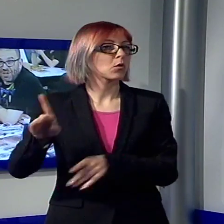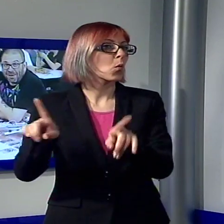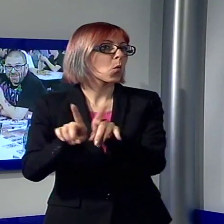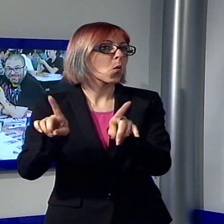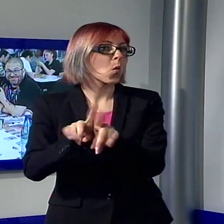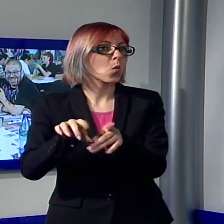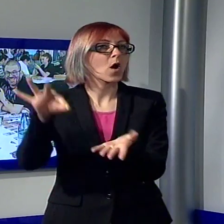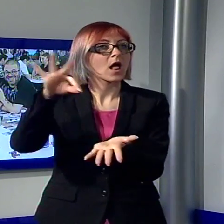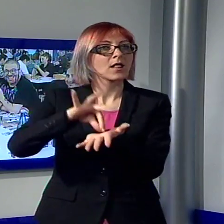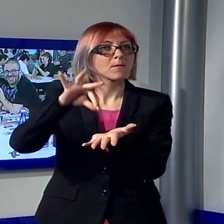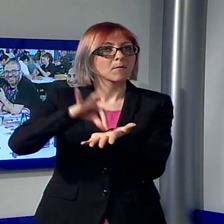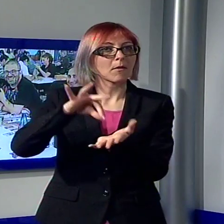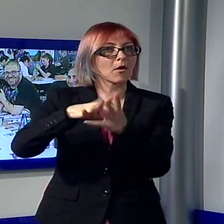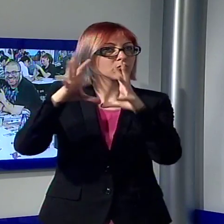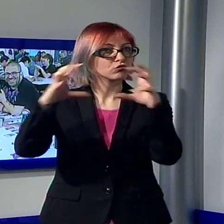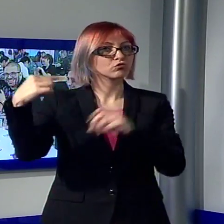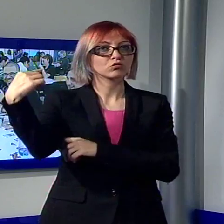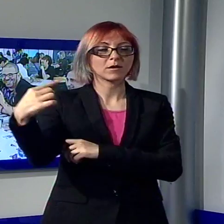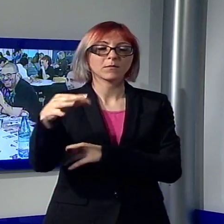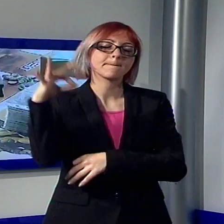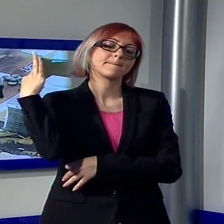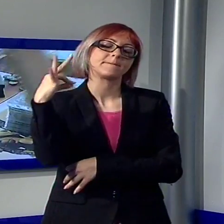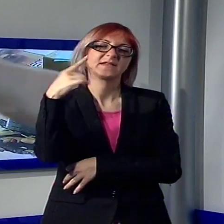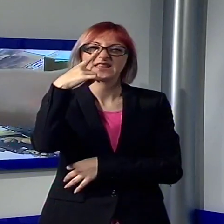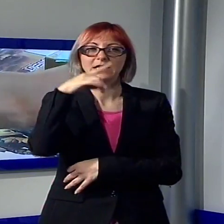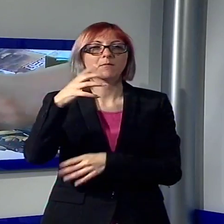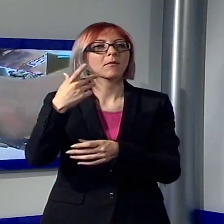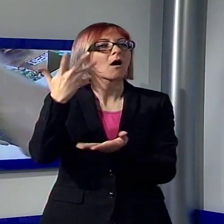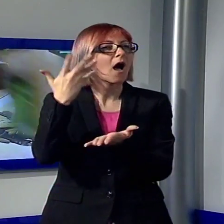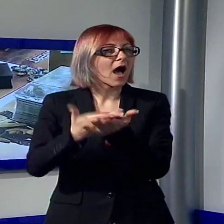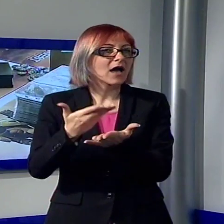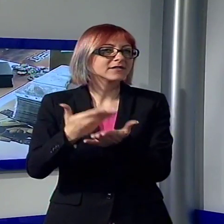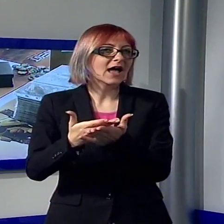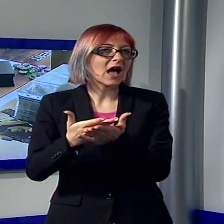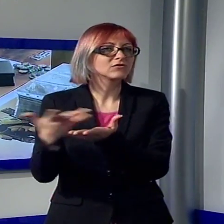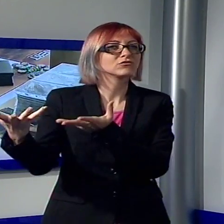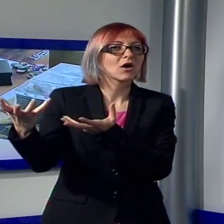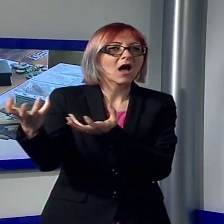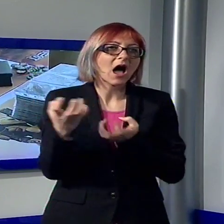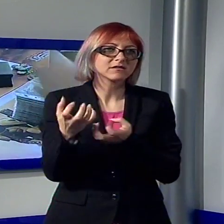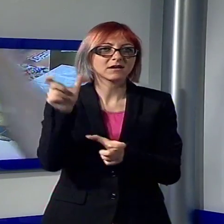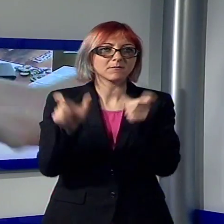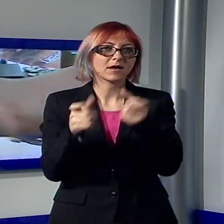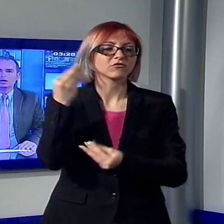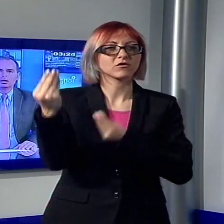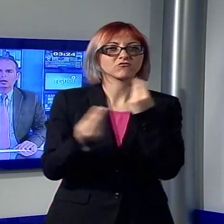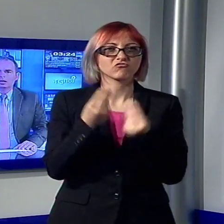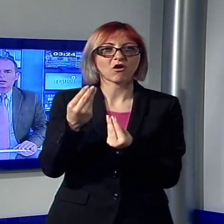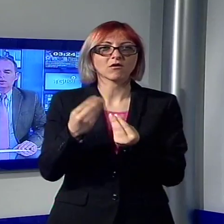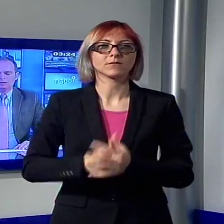accogliere questo tipo di manifestazioni con le ovvie ricadute positive per il territorio. Torniamo